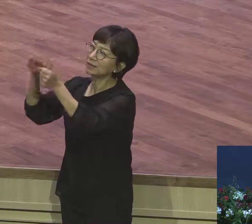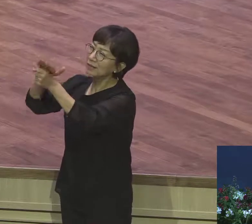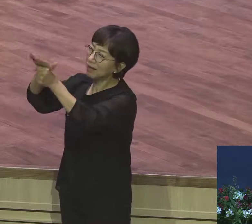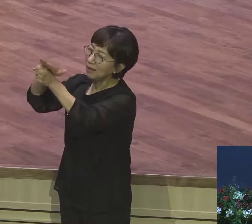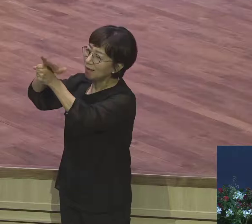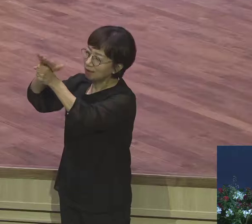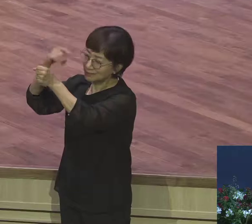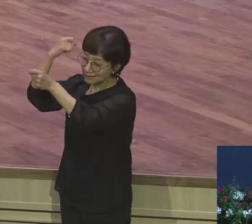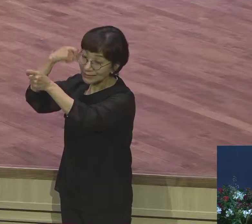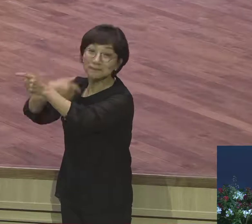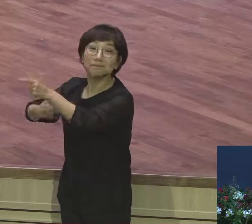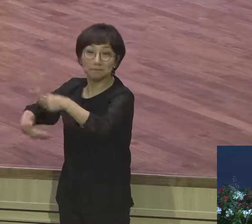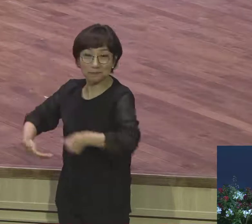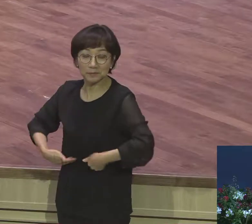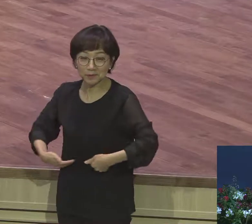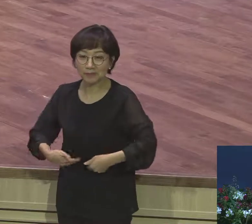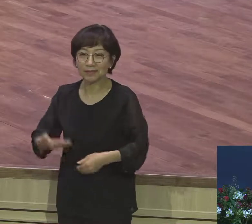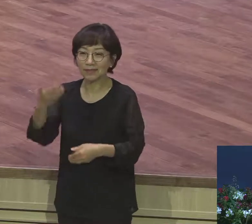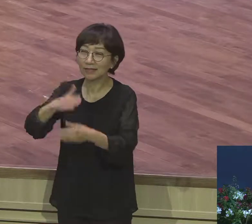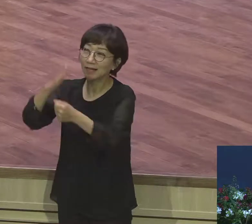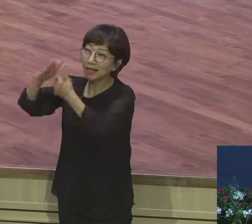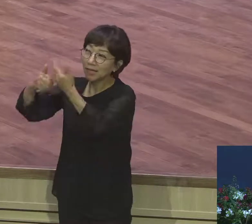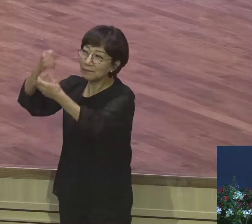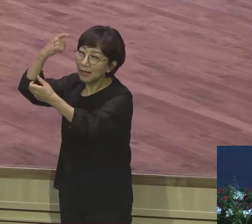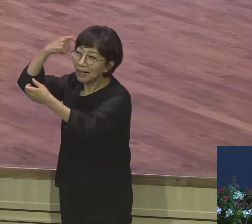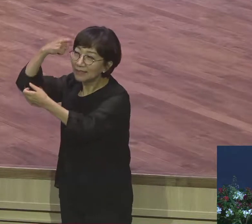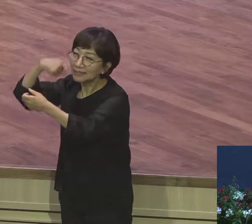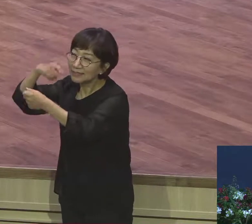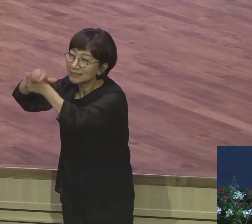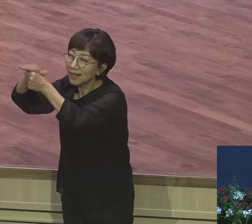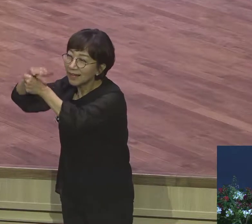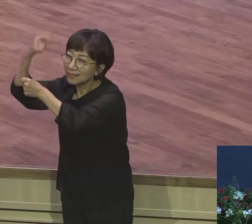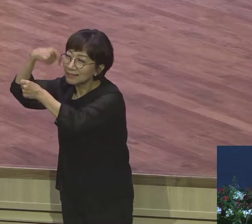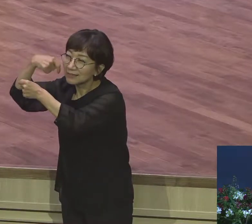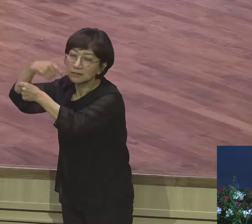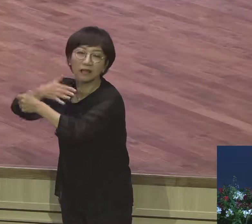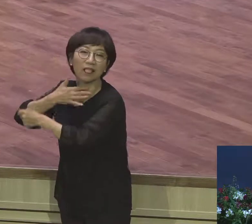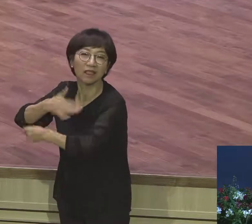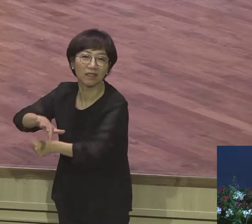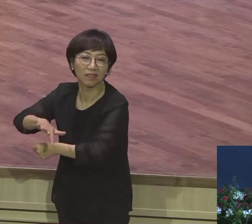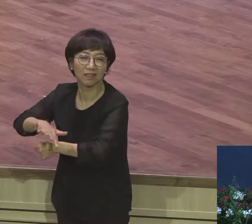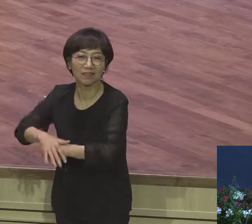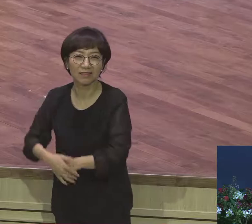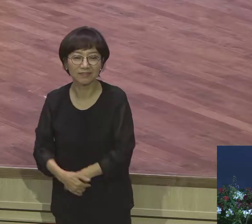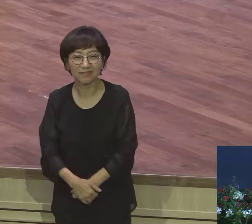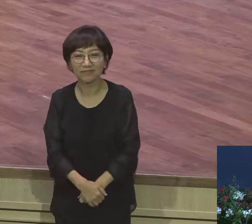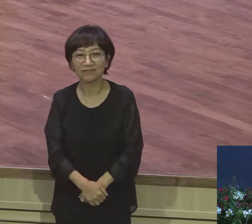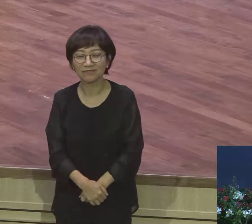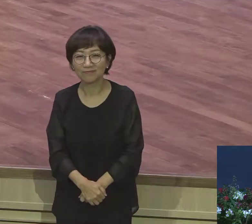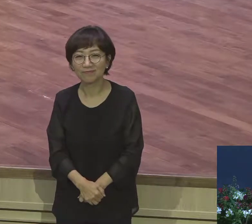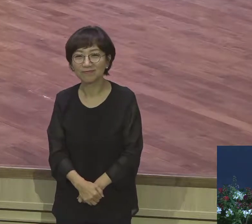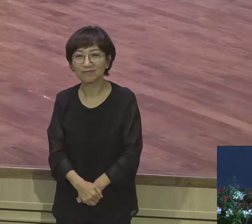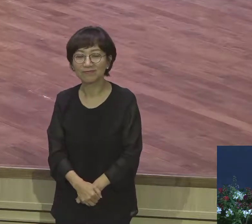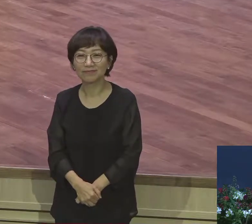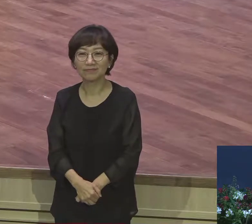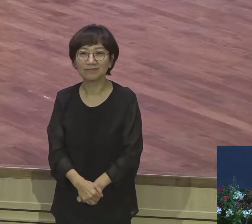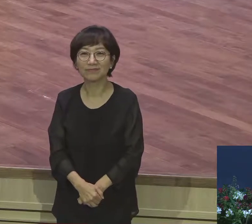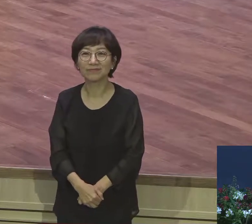소통 이게 안 되어 있는 거예요 그런 적이 한 번도 없어요 야곱은 아직도 하나님을 자기